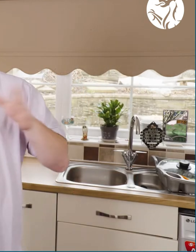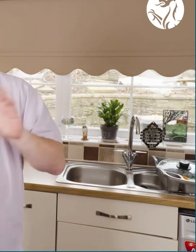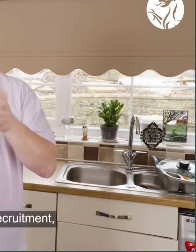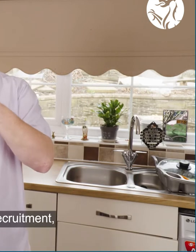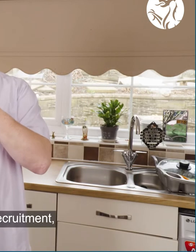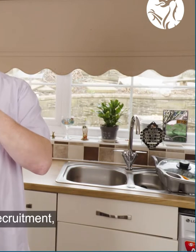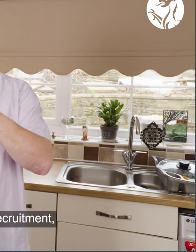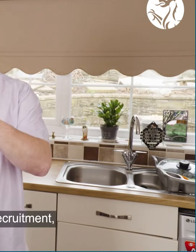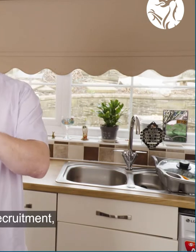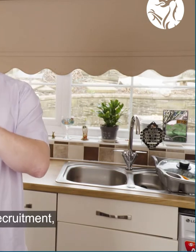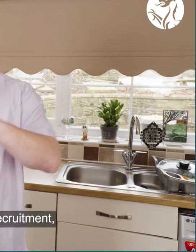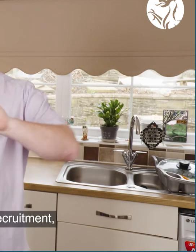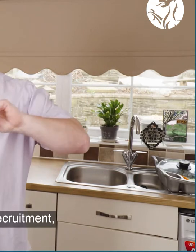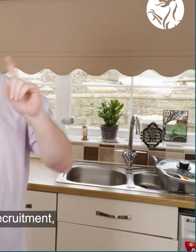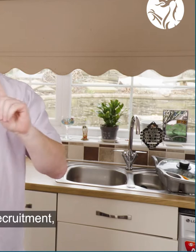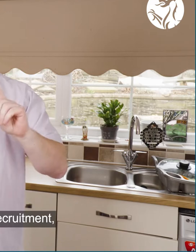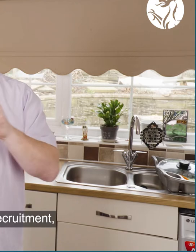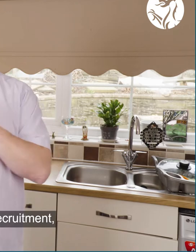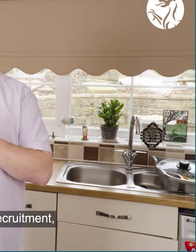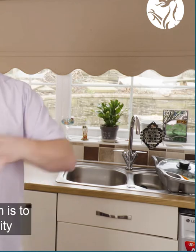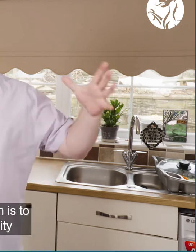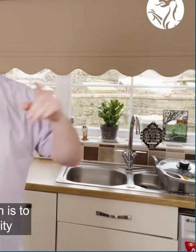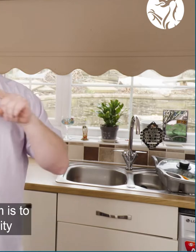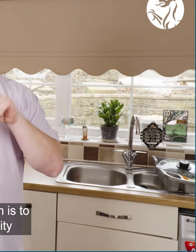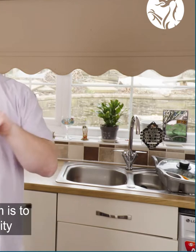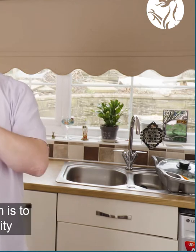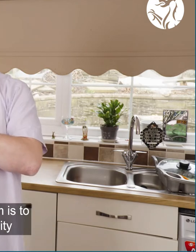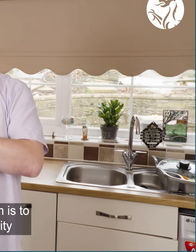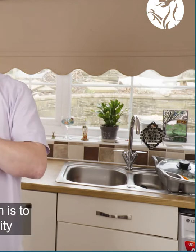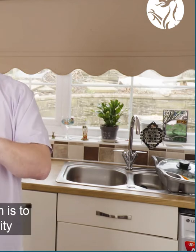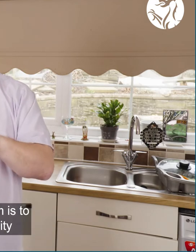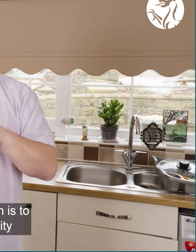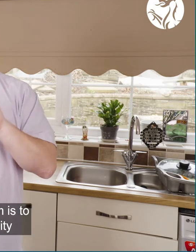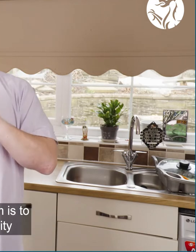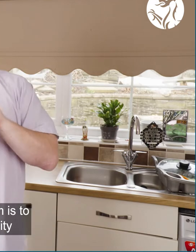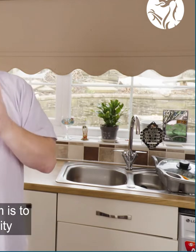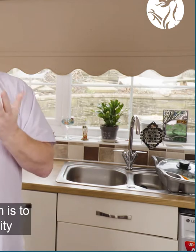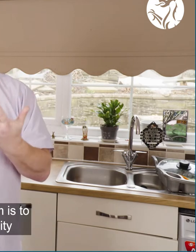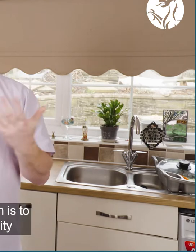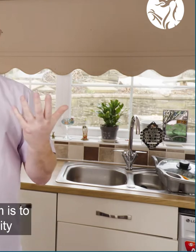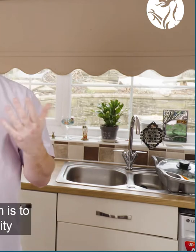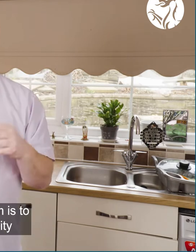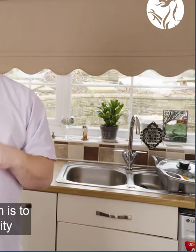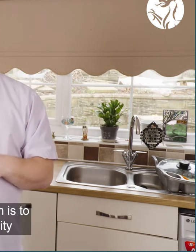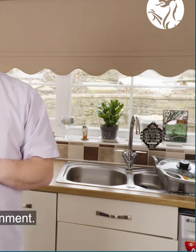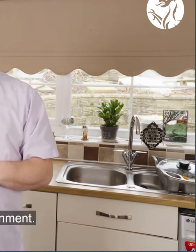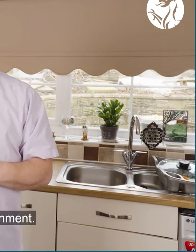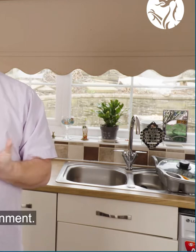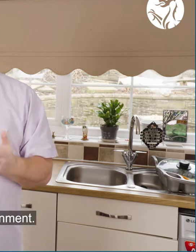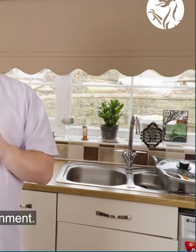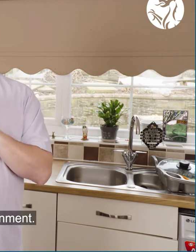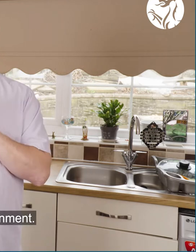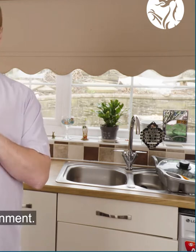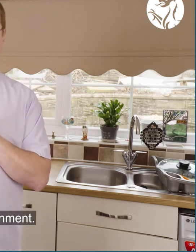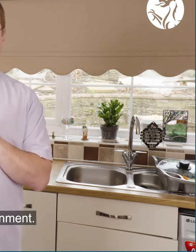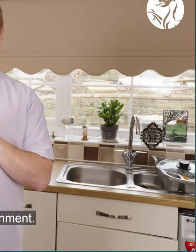Rwy'n gweithio yn amrywiaeth wrth recriwtio. Nod ein tîm yw cynnyddu amrywiaeth yn Llywodraeth